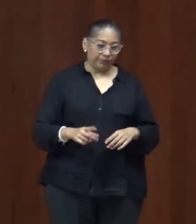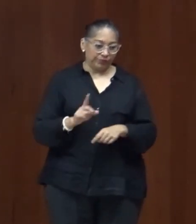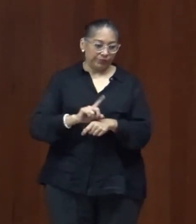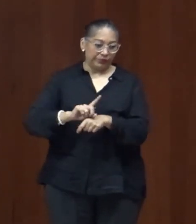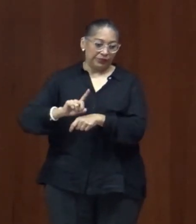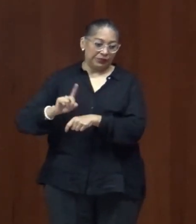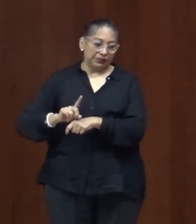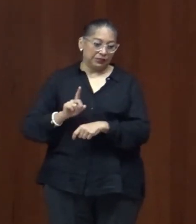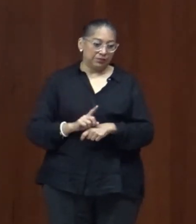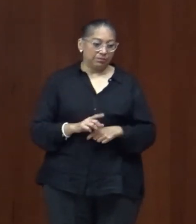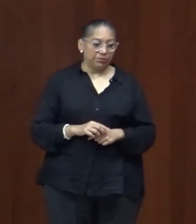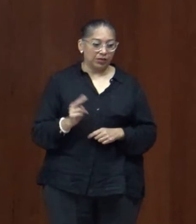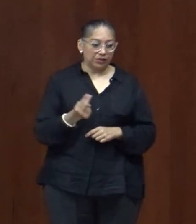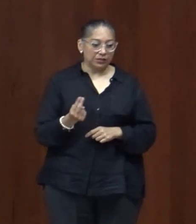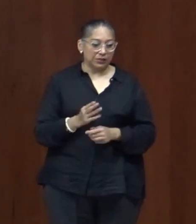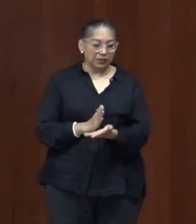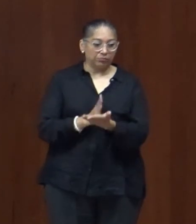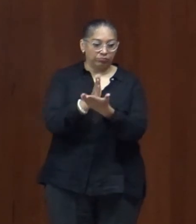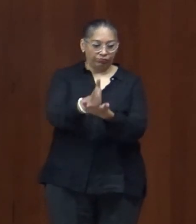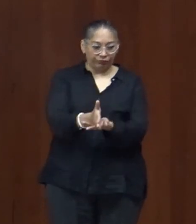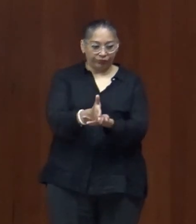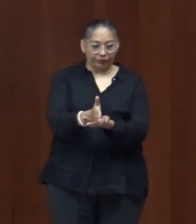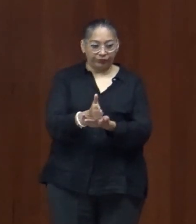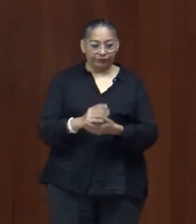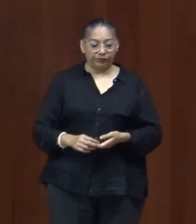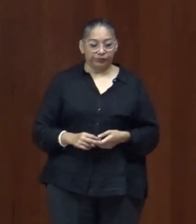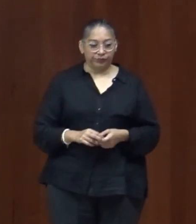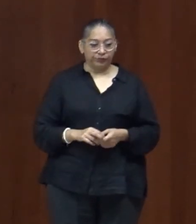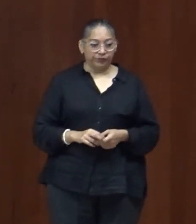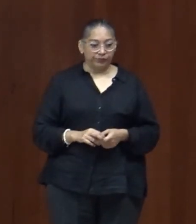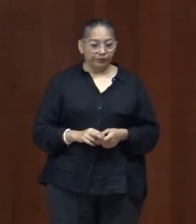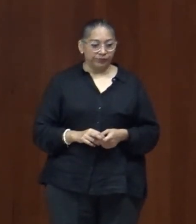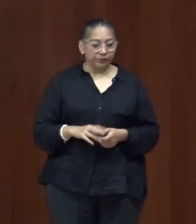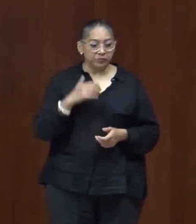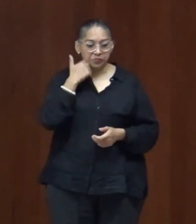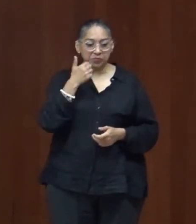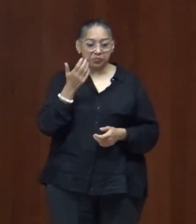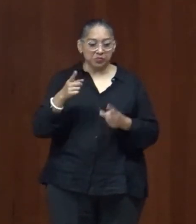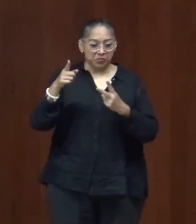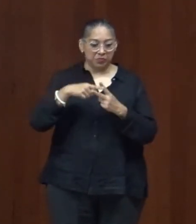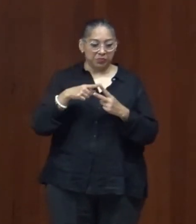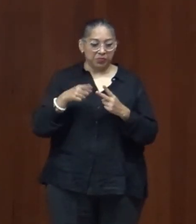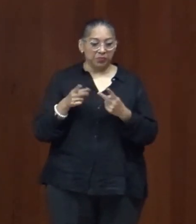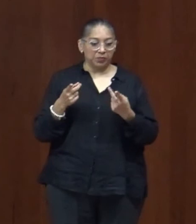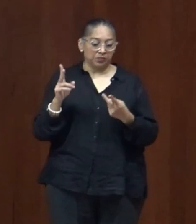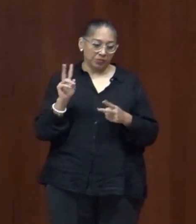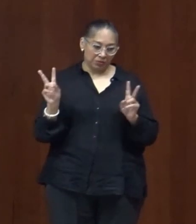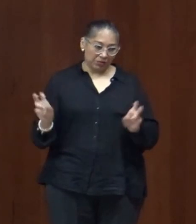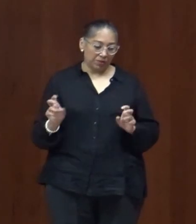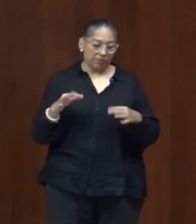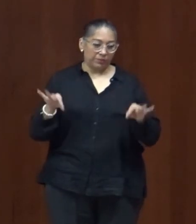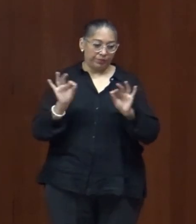incluya sus necesidades me gustaría nada más hablar de dos temas que para mí han sido muy importantes durante mi